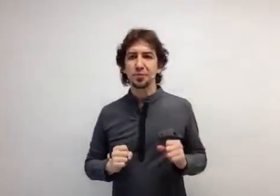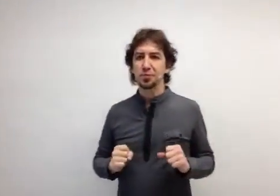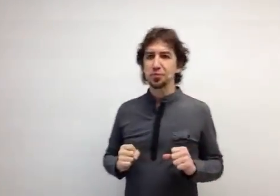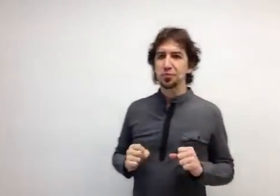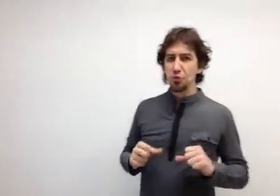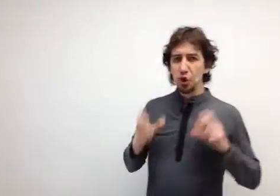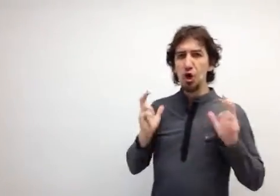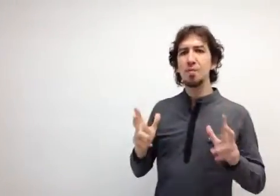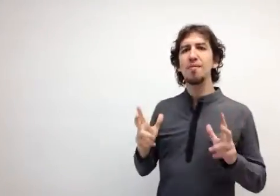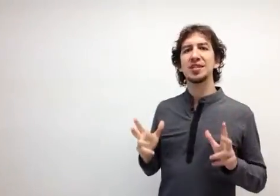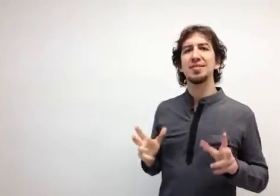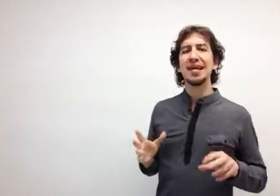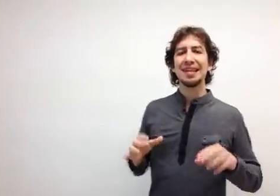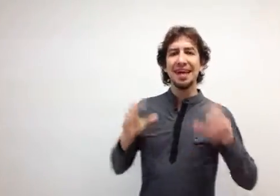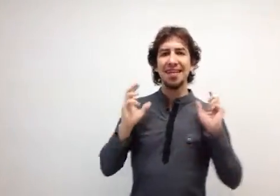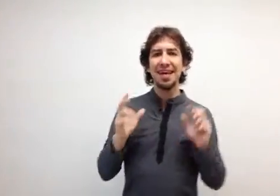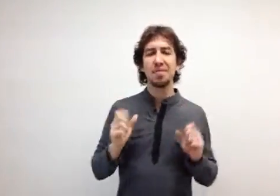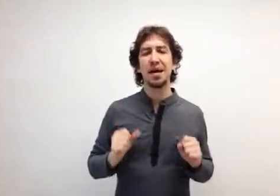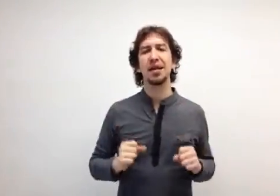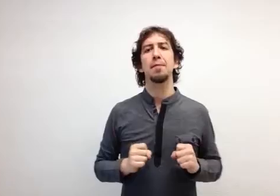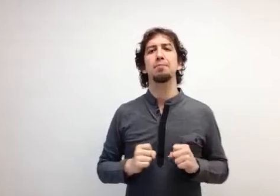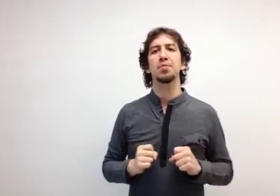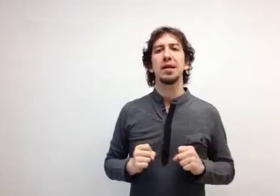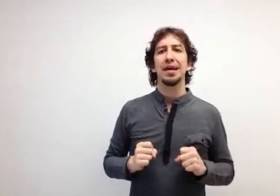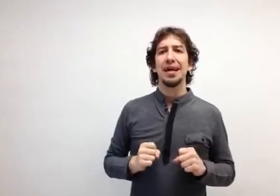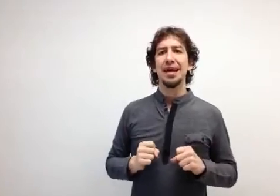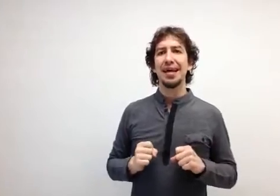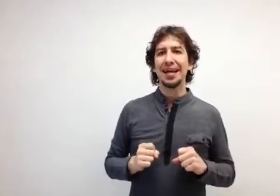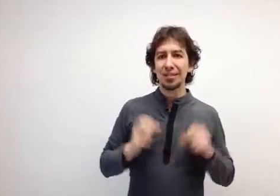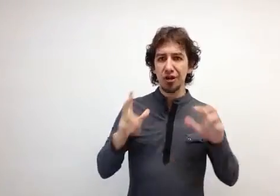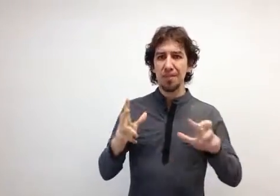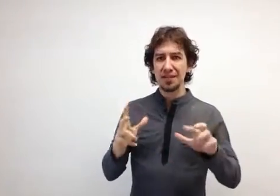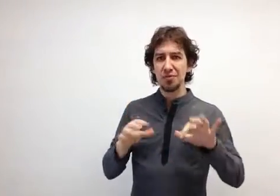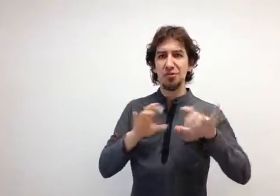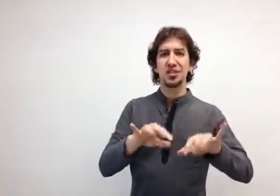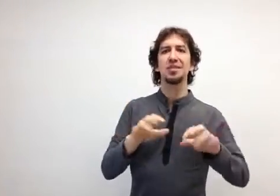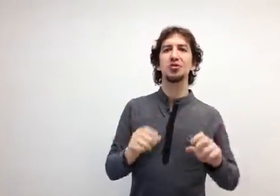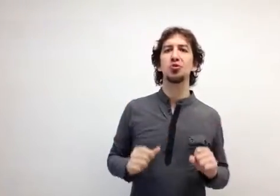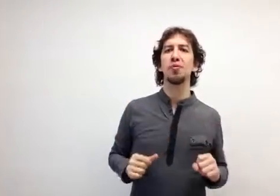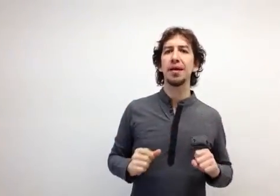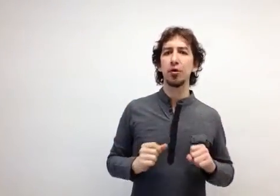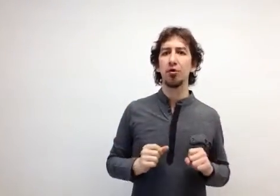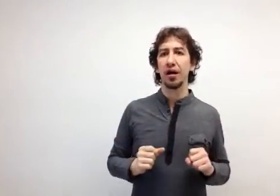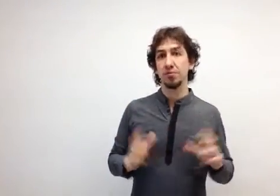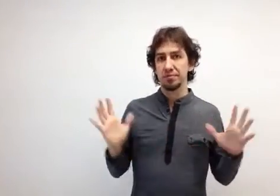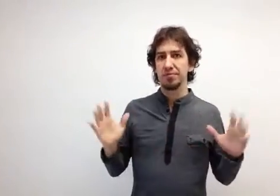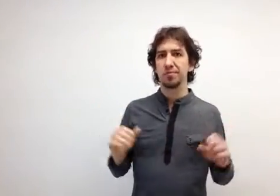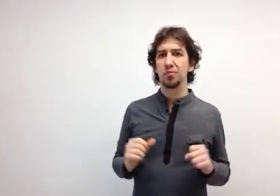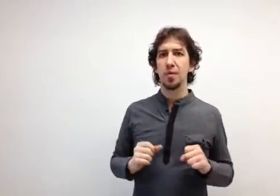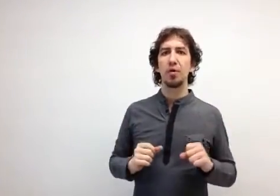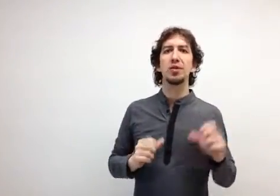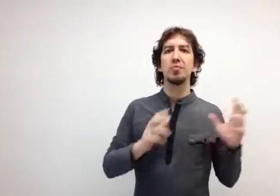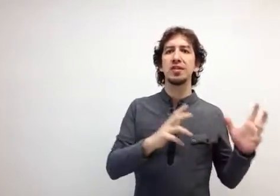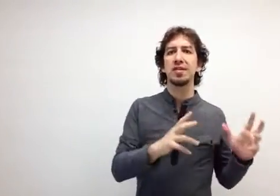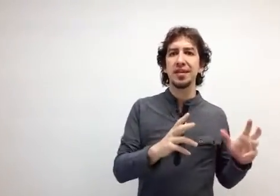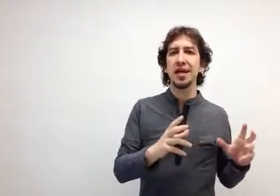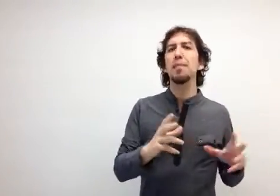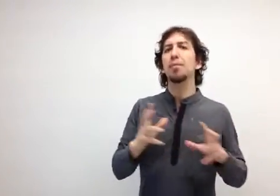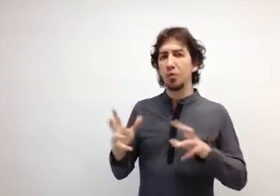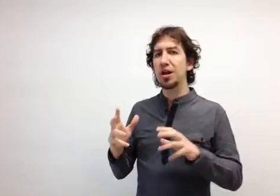Hola. Hoy vamos a hablar de la idea de marca. ¿Qué es lo que pasa cuando escribes tu nombre en Google? Una pregunta muy sencillita con una